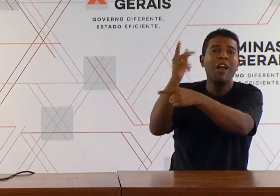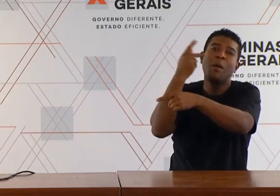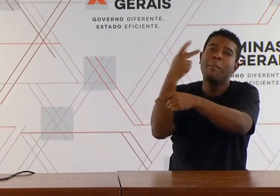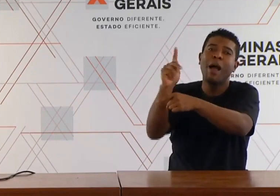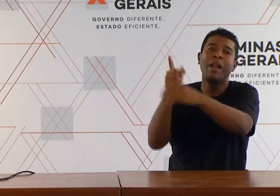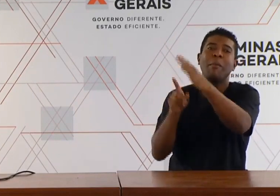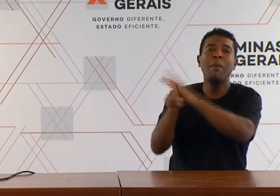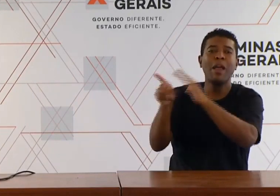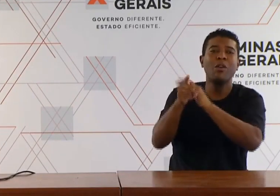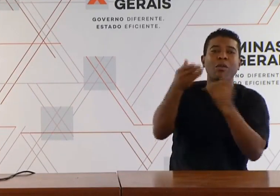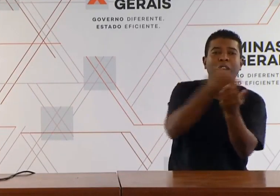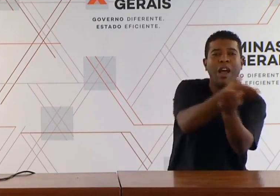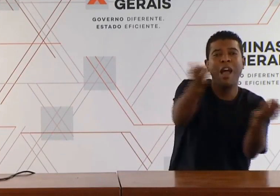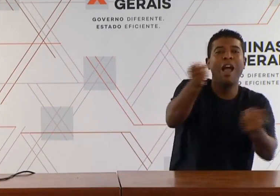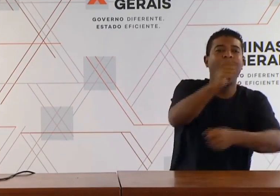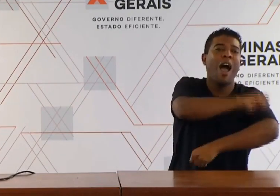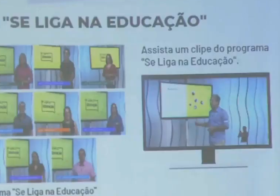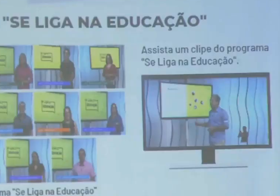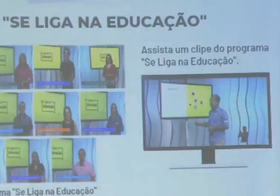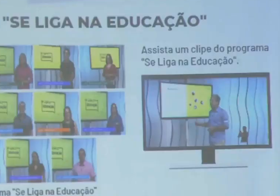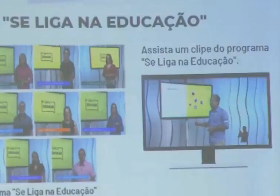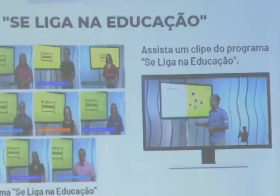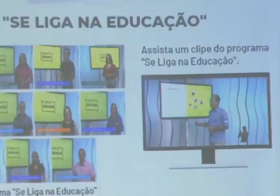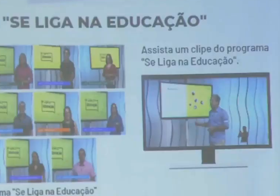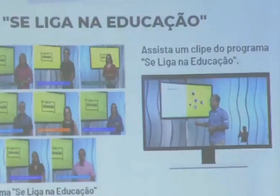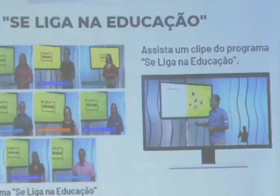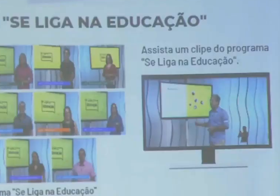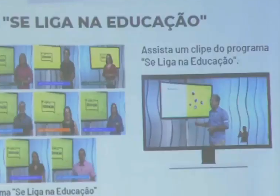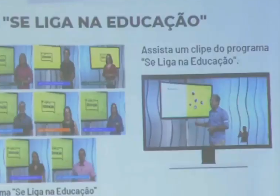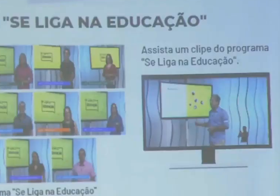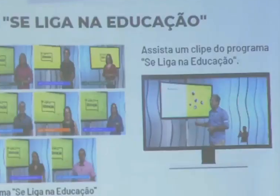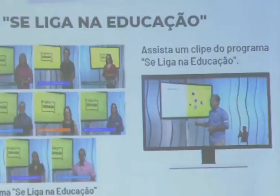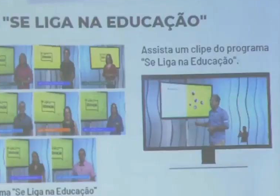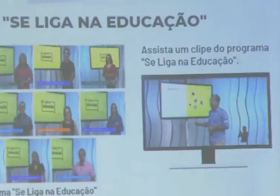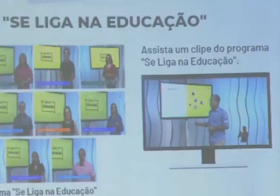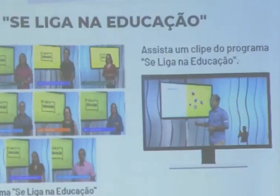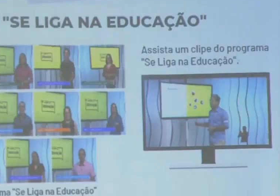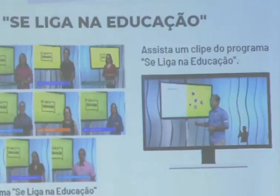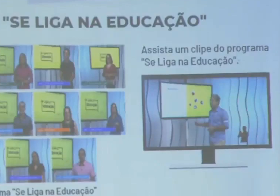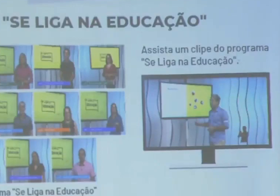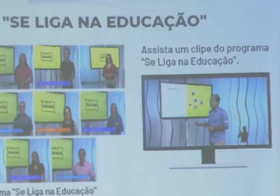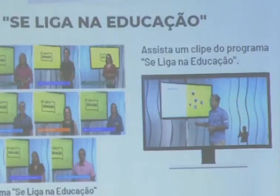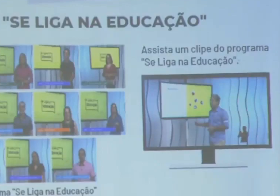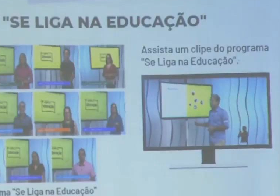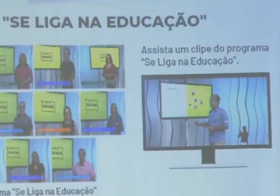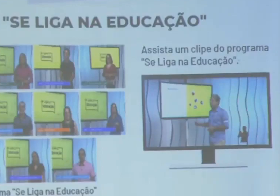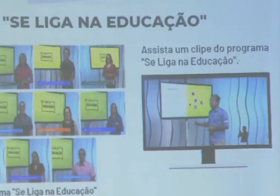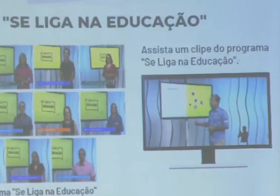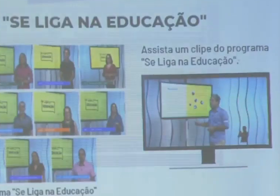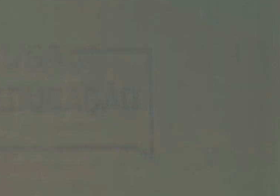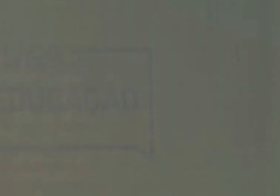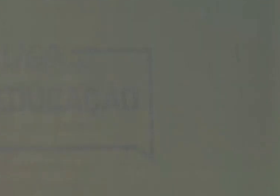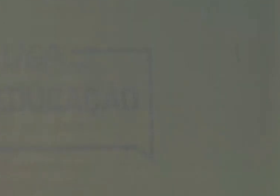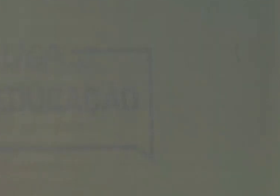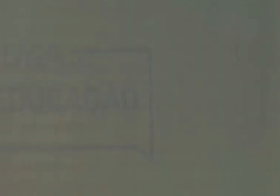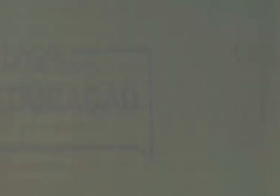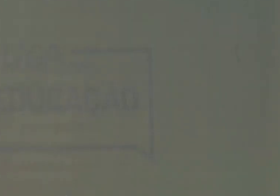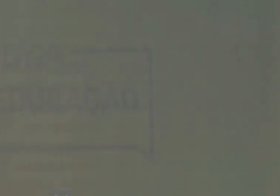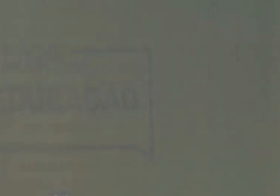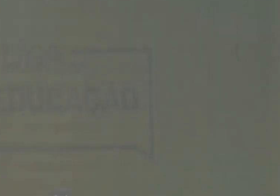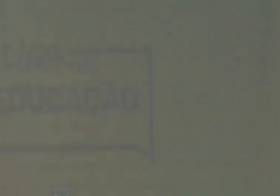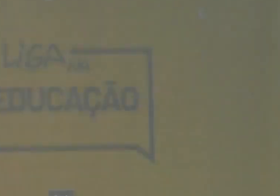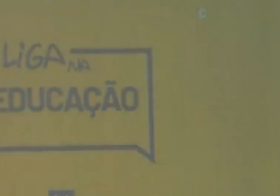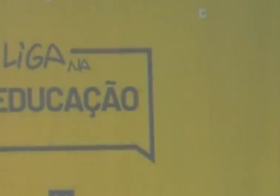Queria passar, então, a ir fazer uma transmissão rápida de um vídeo para mostrar para vocês que lindezas são os nossos professores já